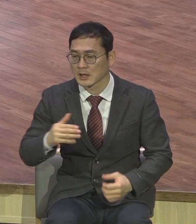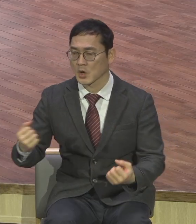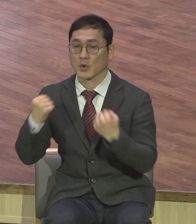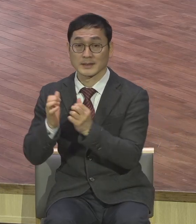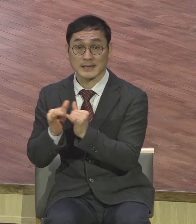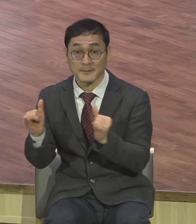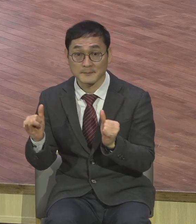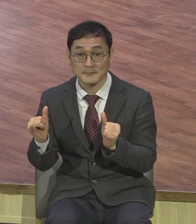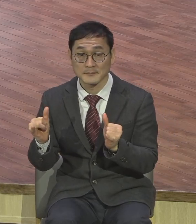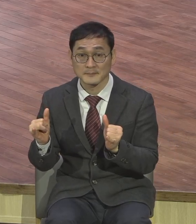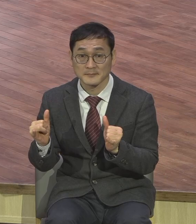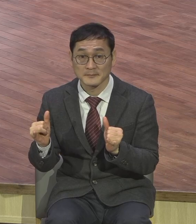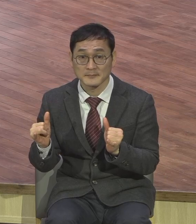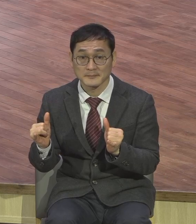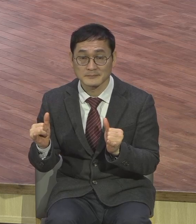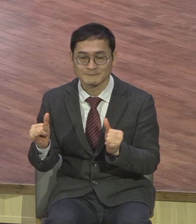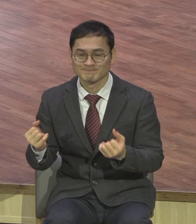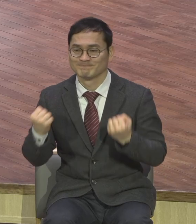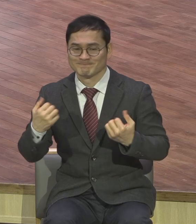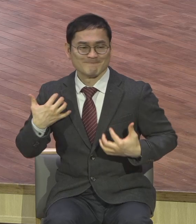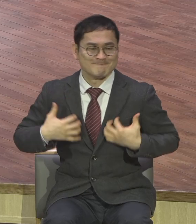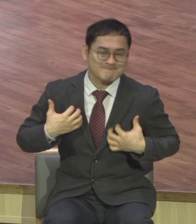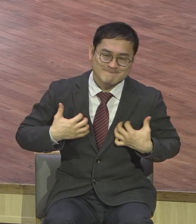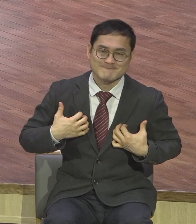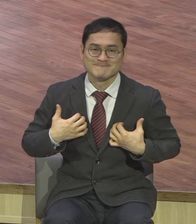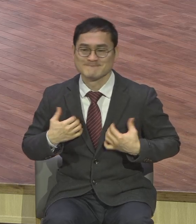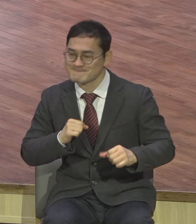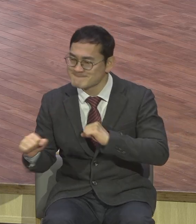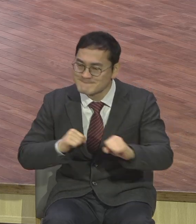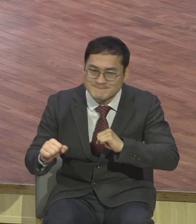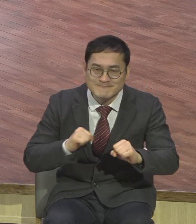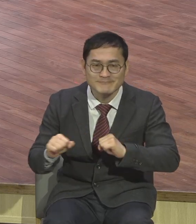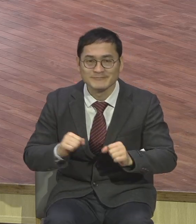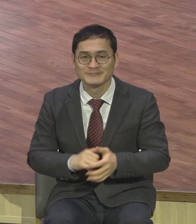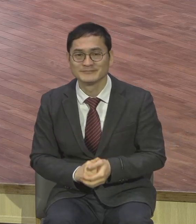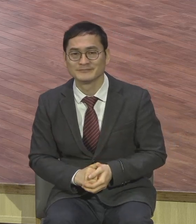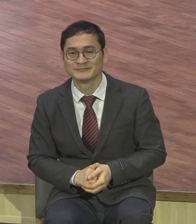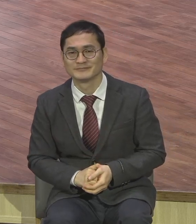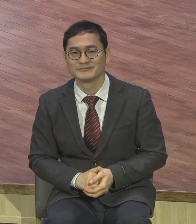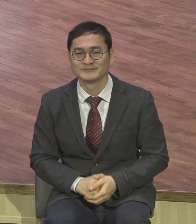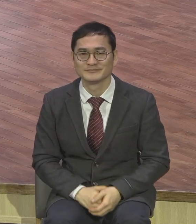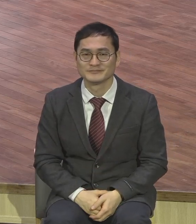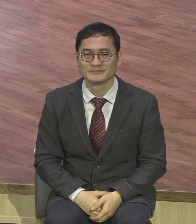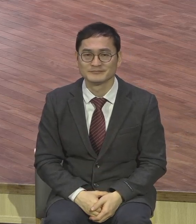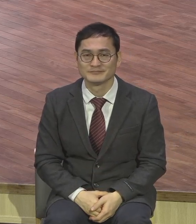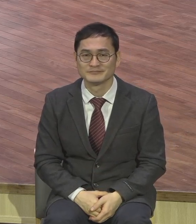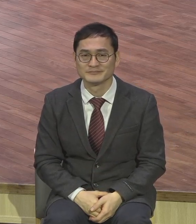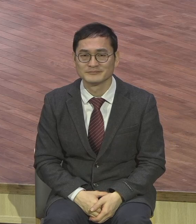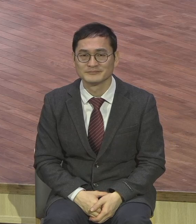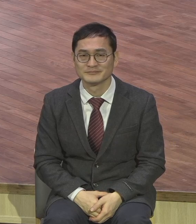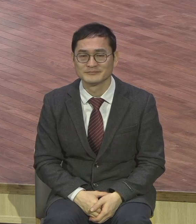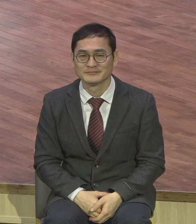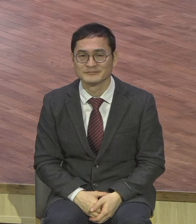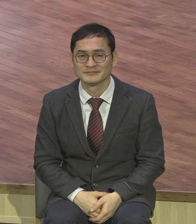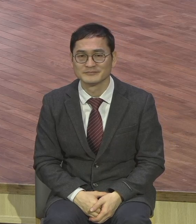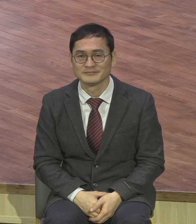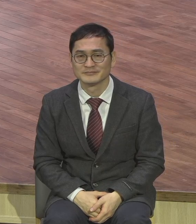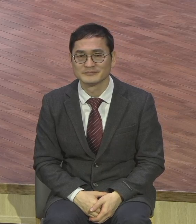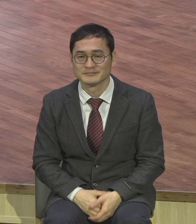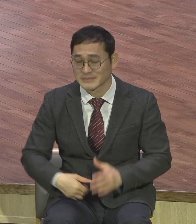활력이 넘쳐요 건강한 사람은 뭐 그렇게 소소한 것 별 관심 없는데 음식도 편하게 그냥